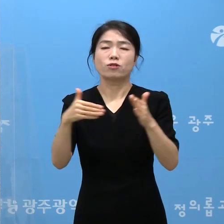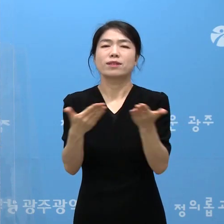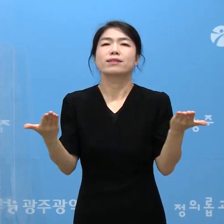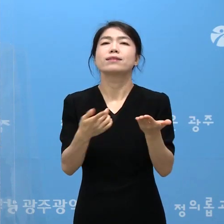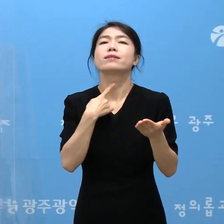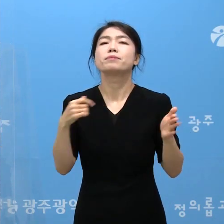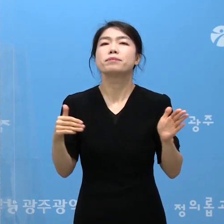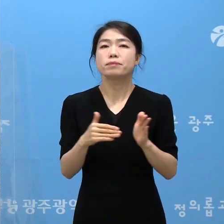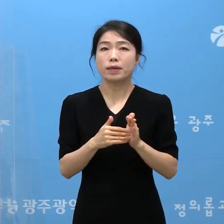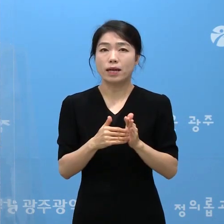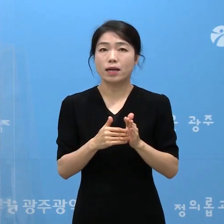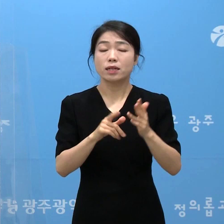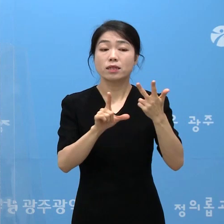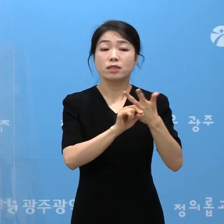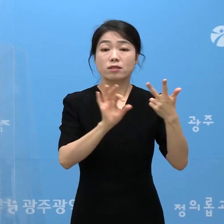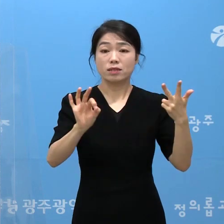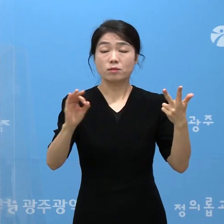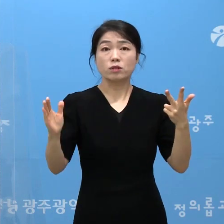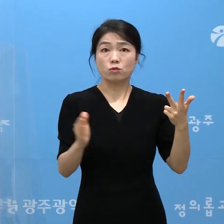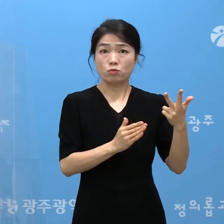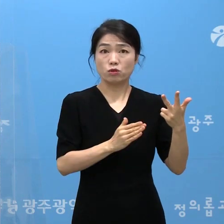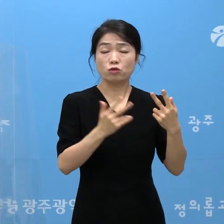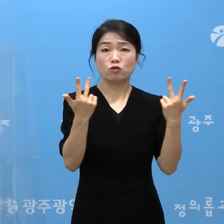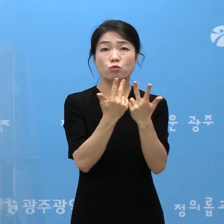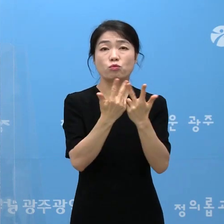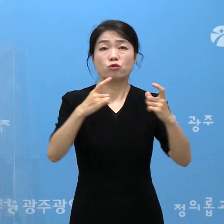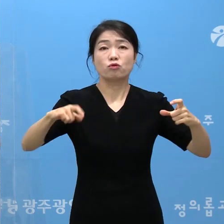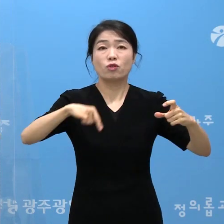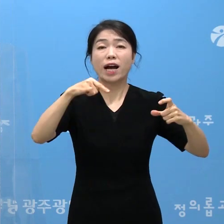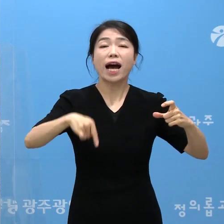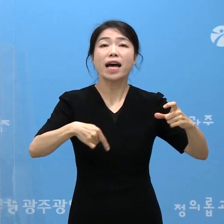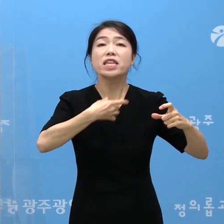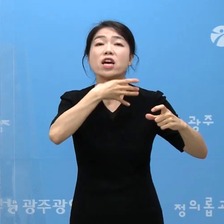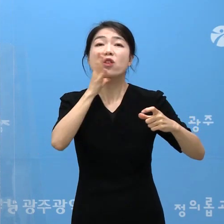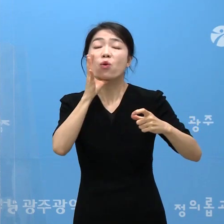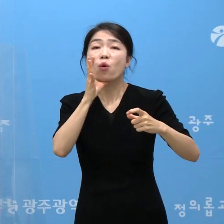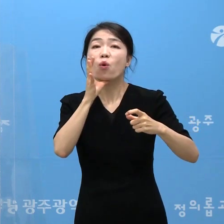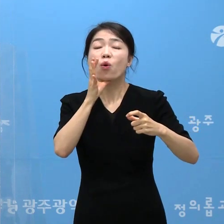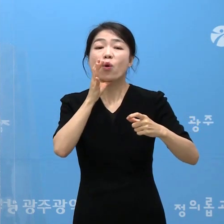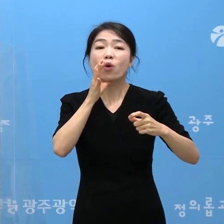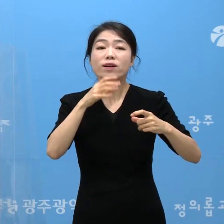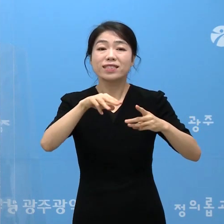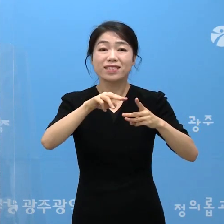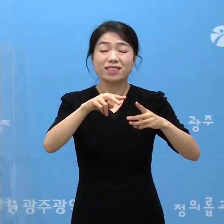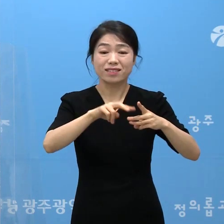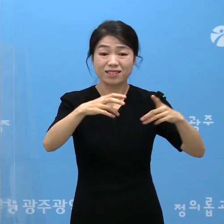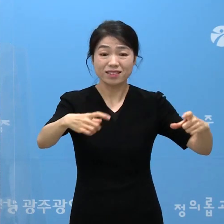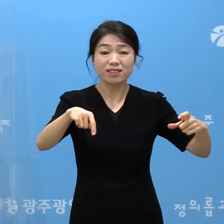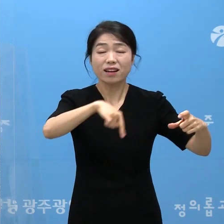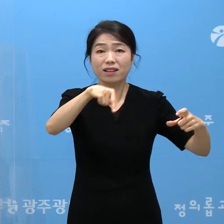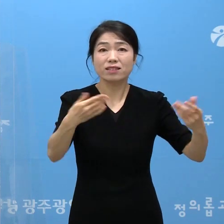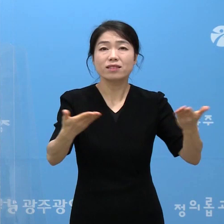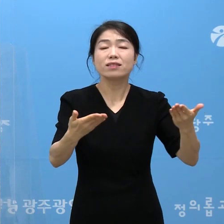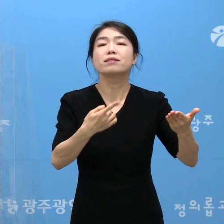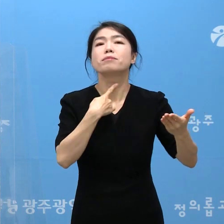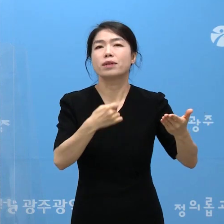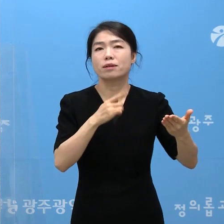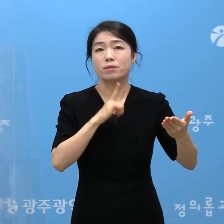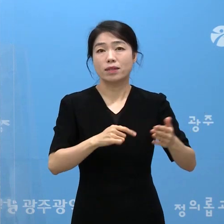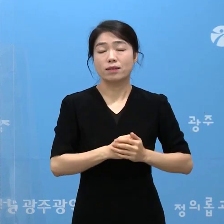근무하고 7월 10일부터는 북구소재 실버타운에서 근무를 시작한 것으로 확인되었습니다.